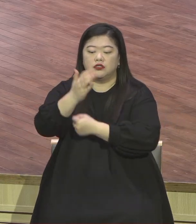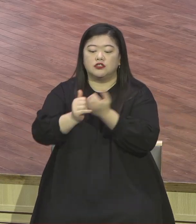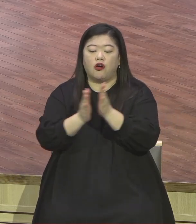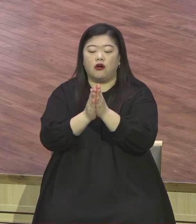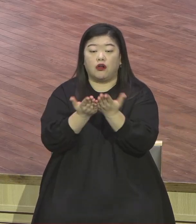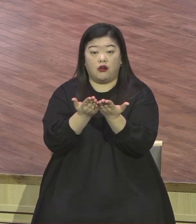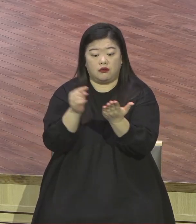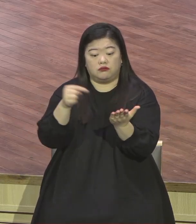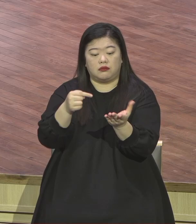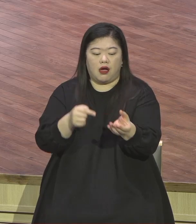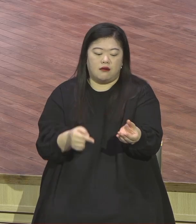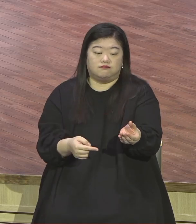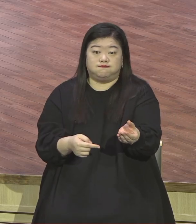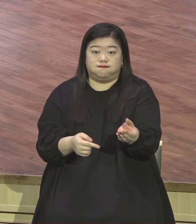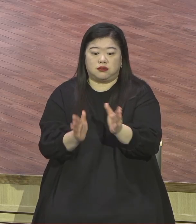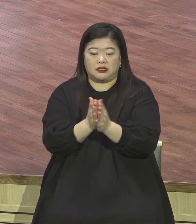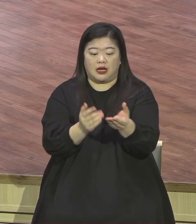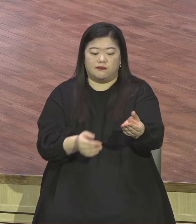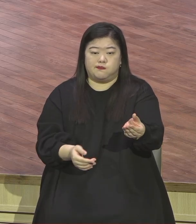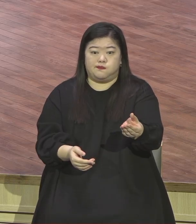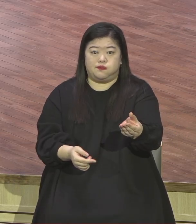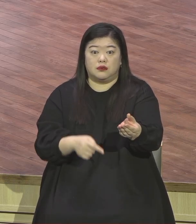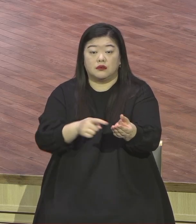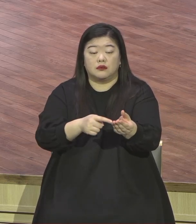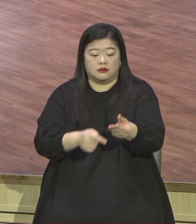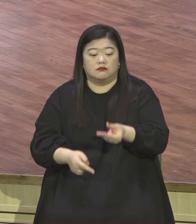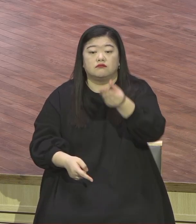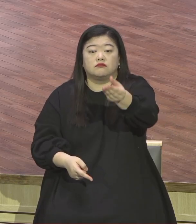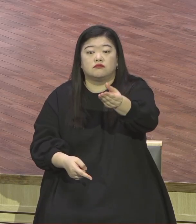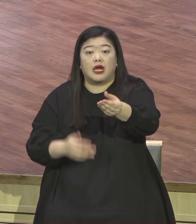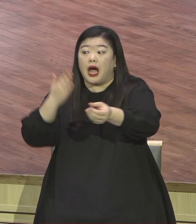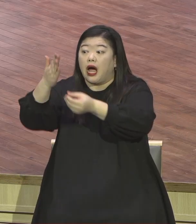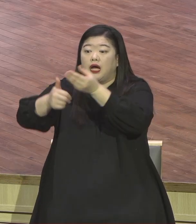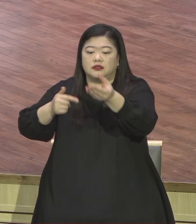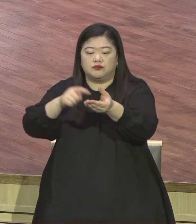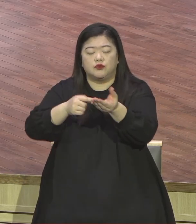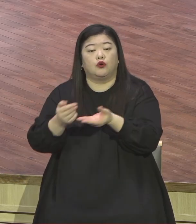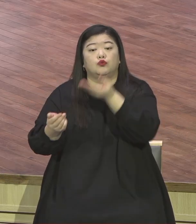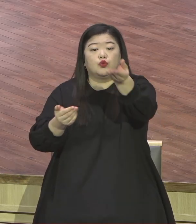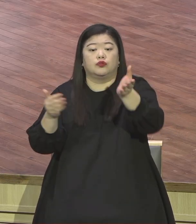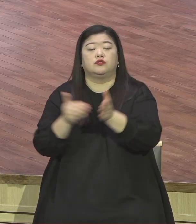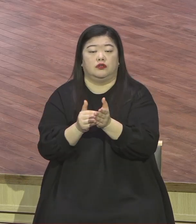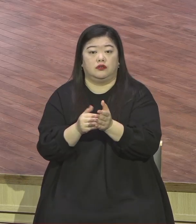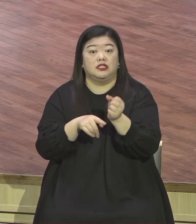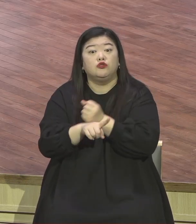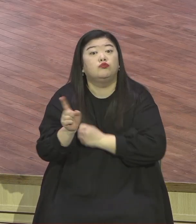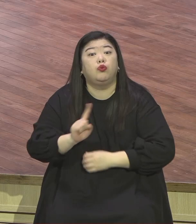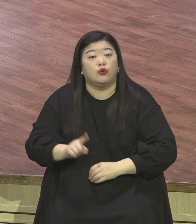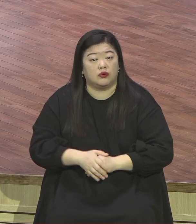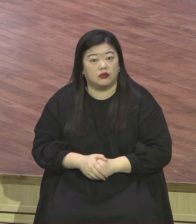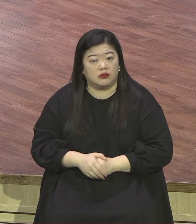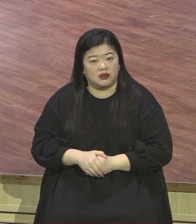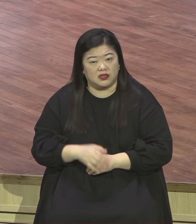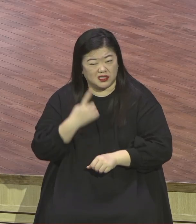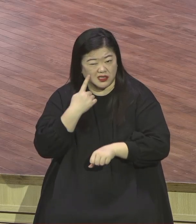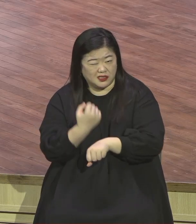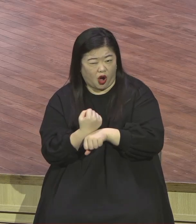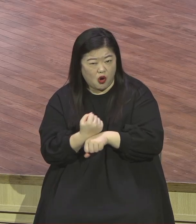부담스럽게 그렇게 연구하라고 이걸 가지고 계속 읽으라고